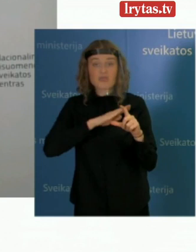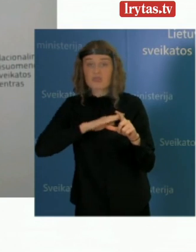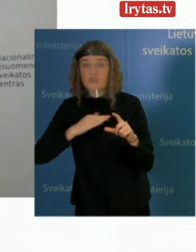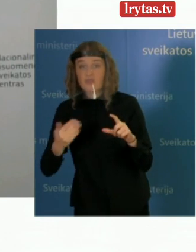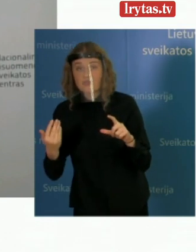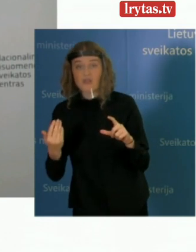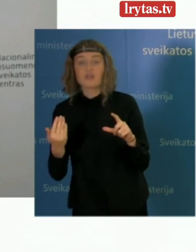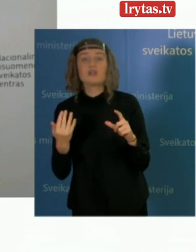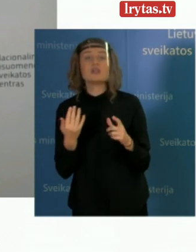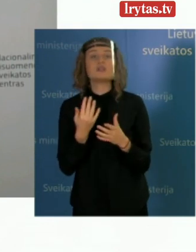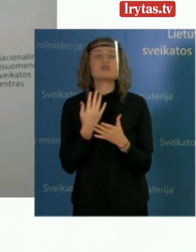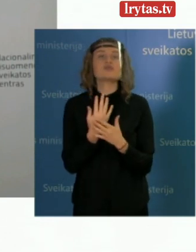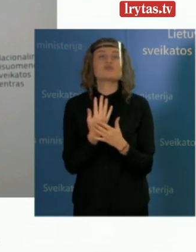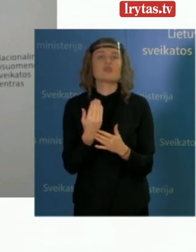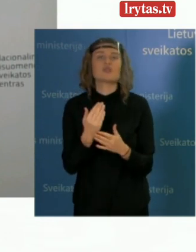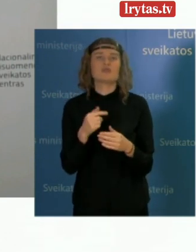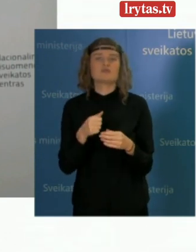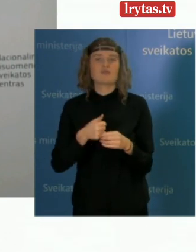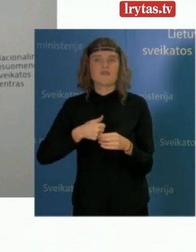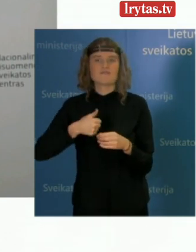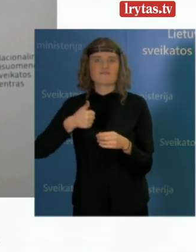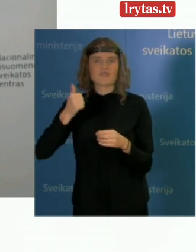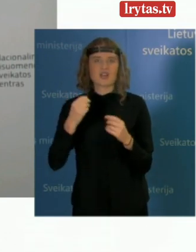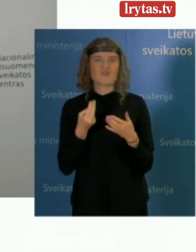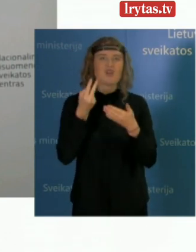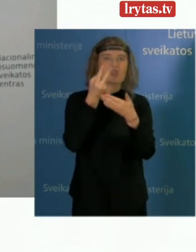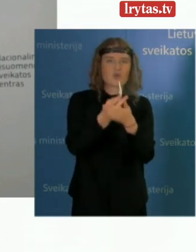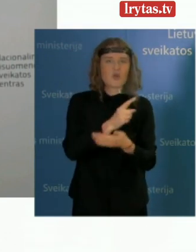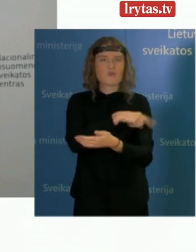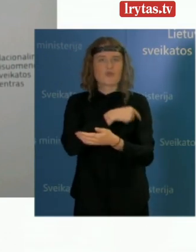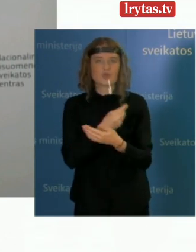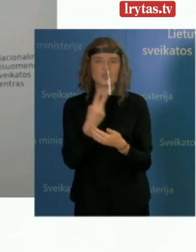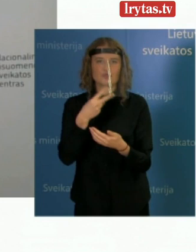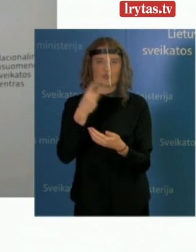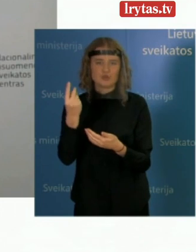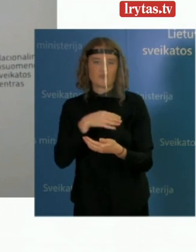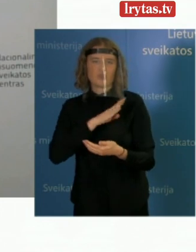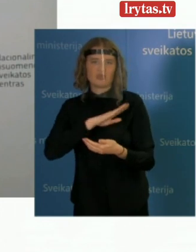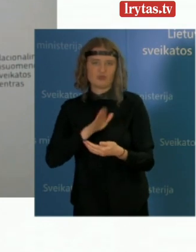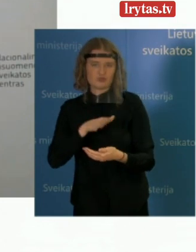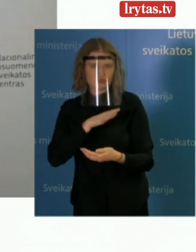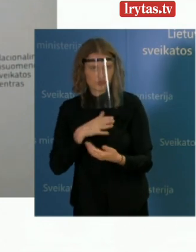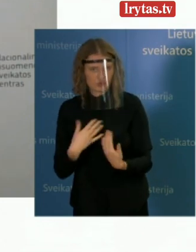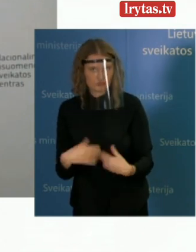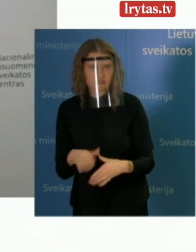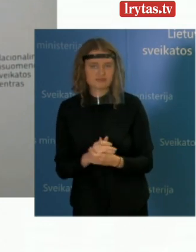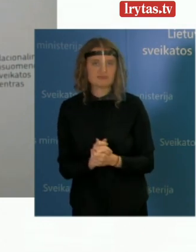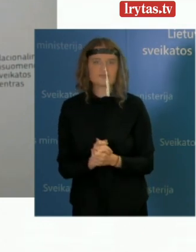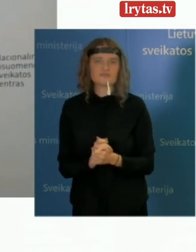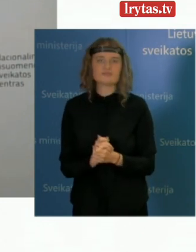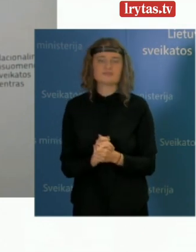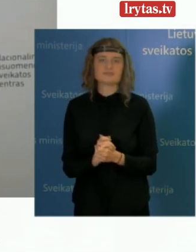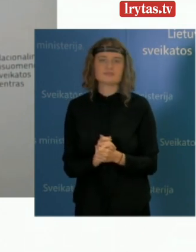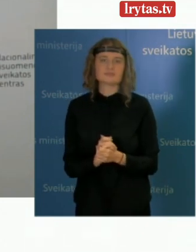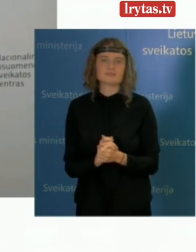išgydymo įstegų praėjusią parą, gavome informaciją apie 22 mirtiesą COVID-19 lygos atvejus ir na, kaip